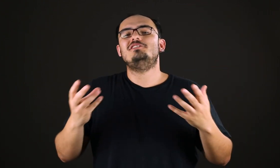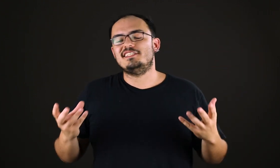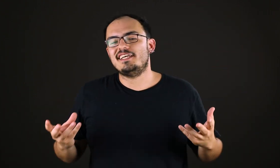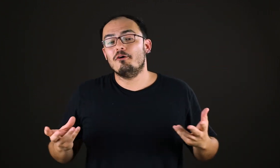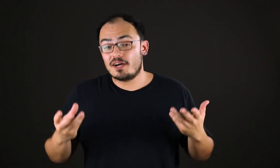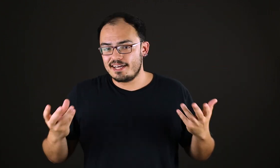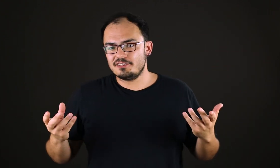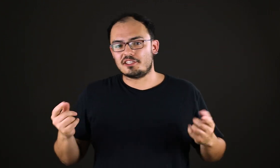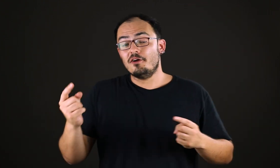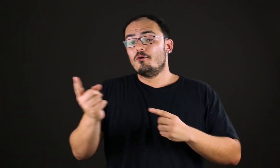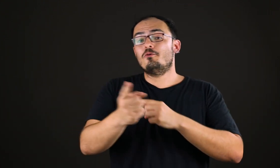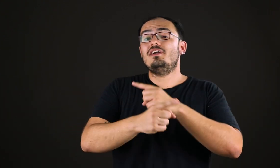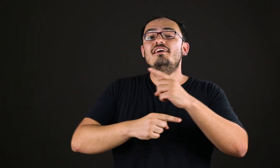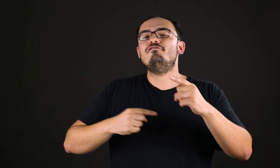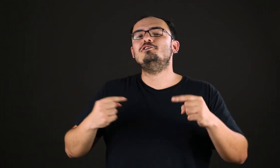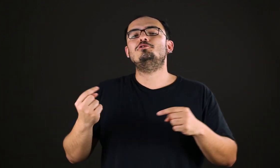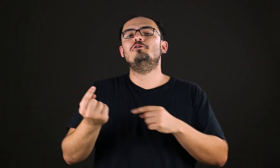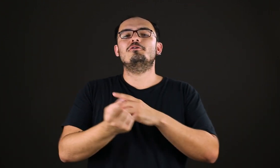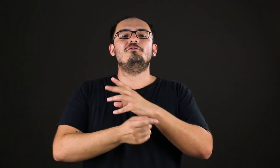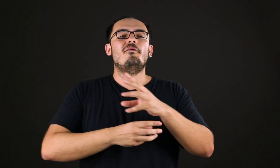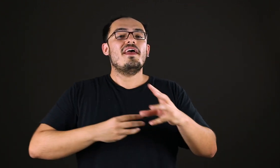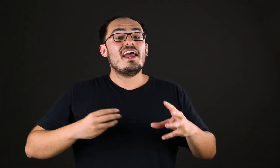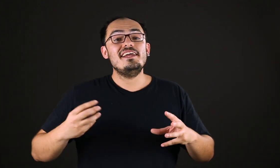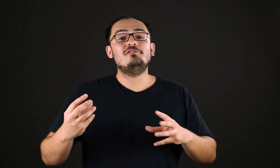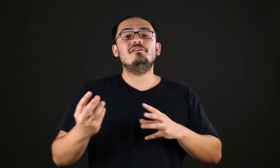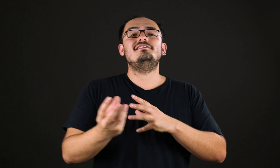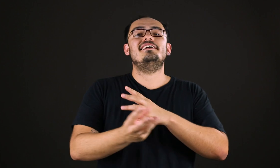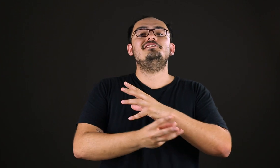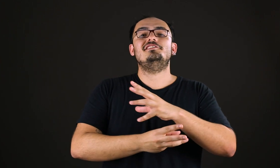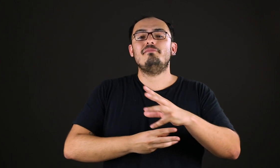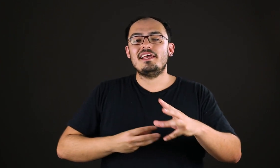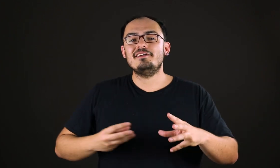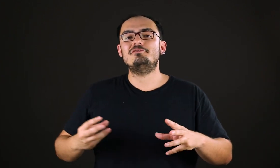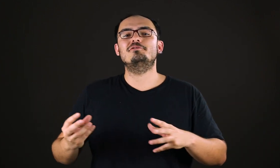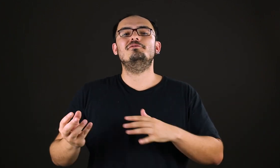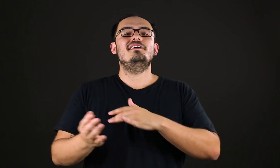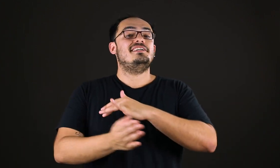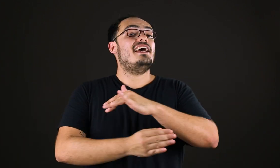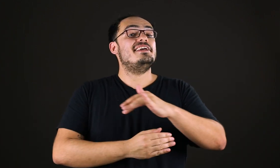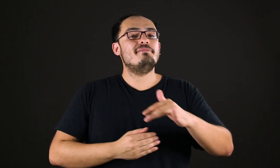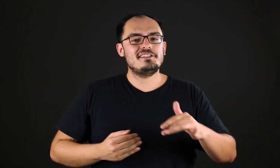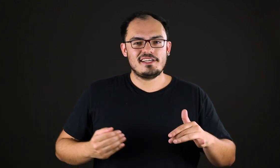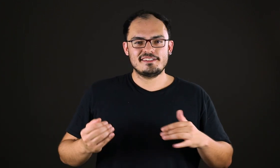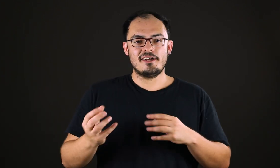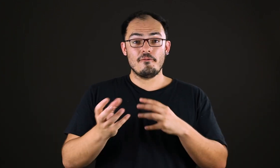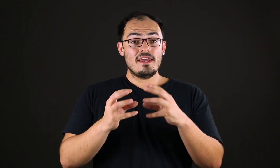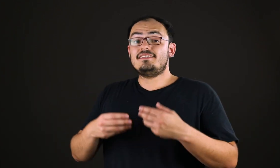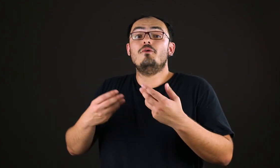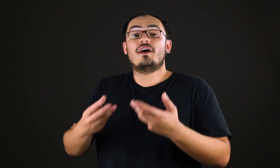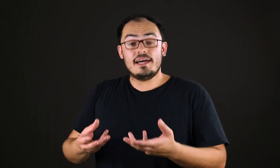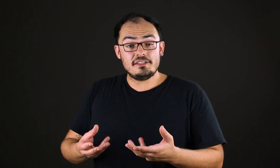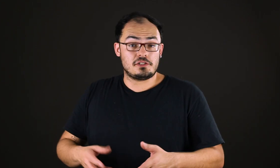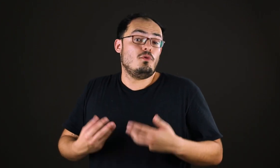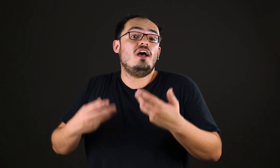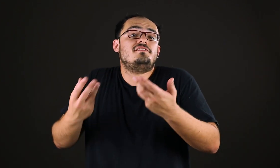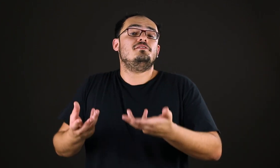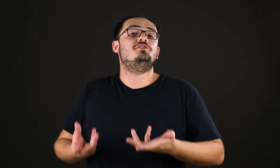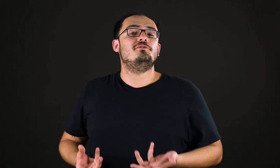como dizia o Kant, um livre jogo entre o entendimento e a imaginação. Então, Kant mostra, no seu